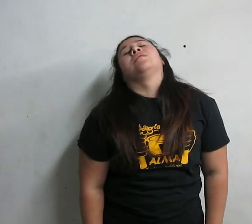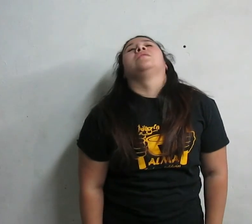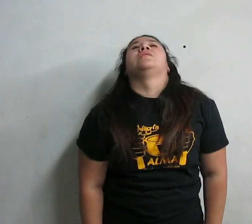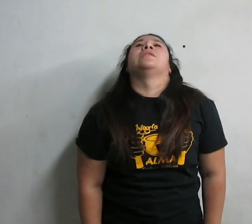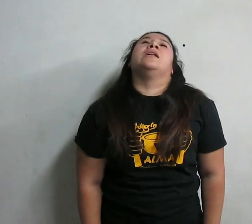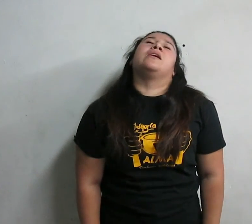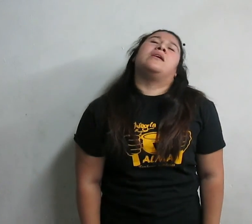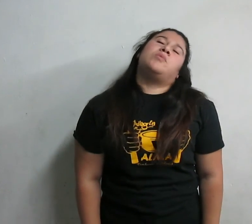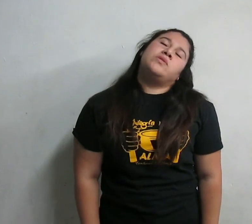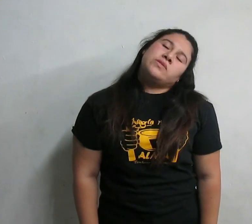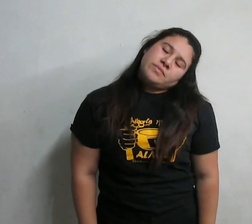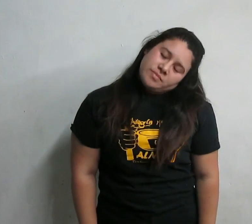relajamos,